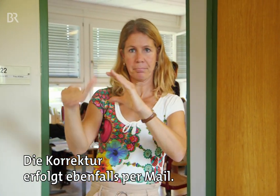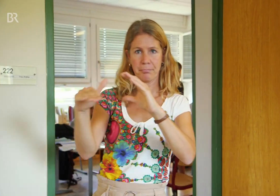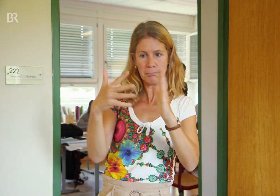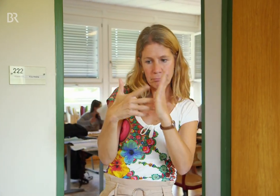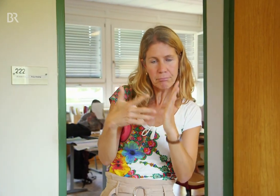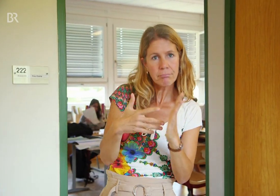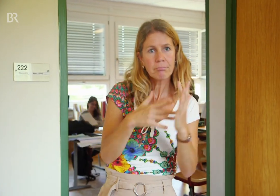Mail.